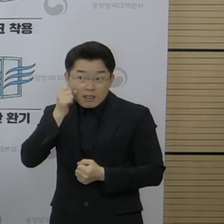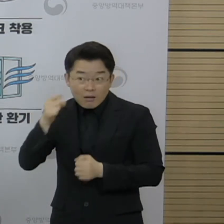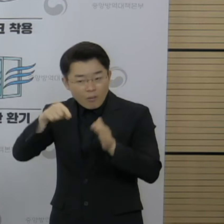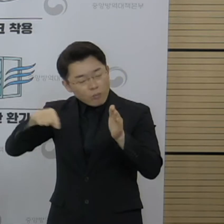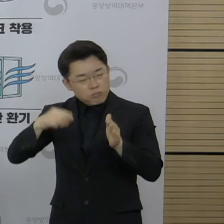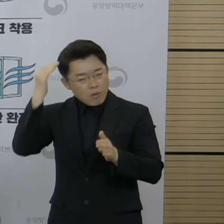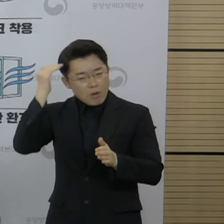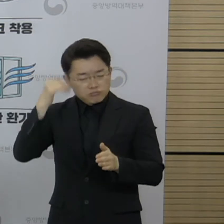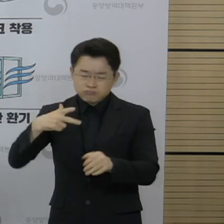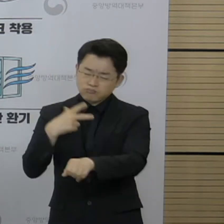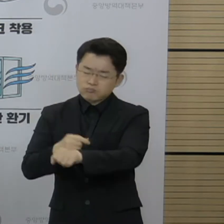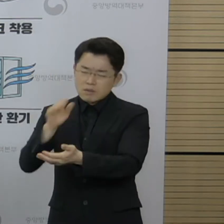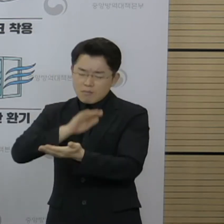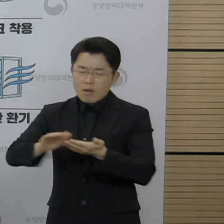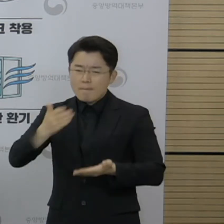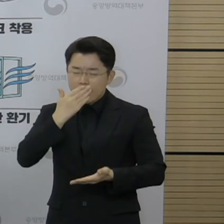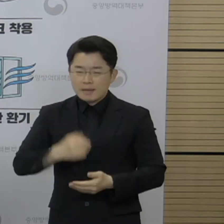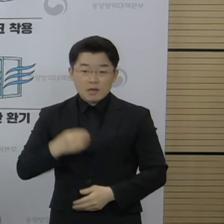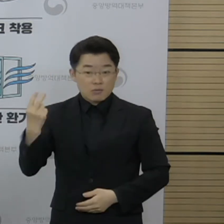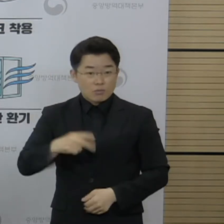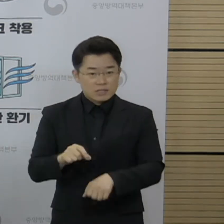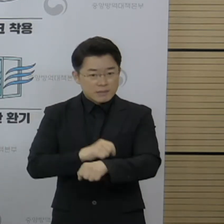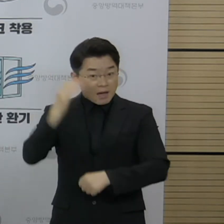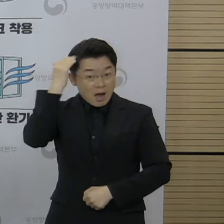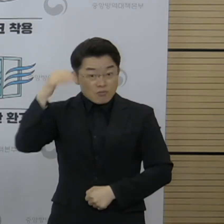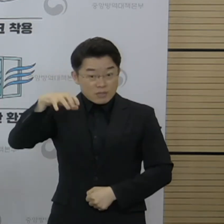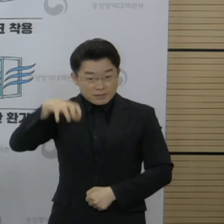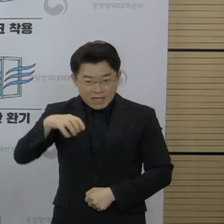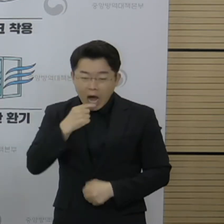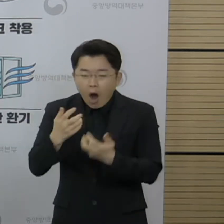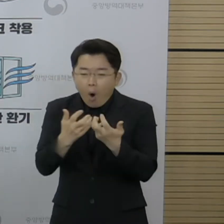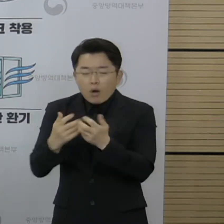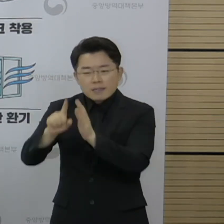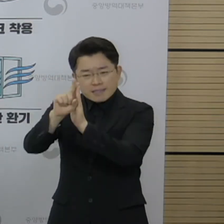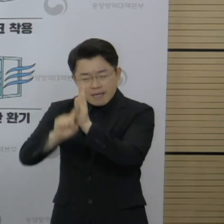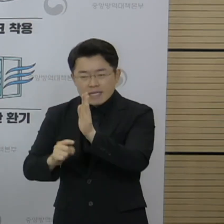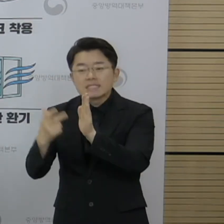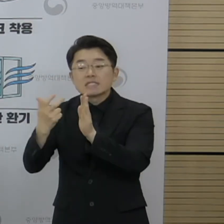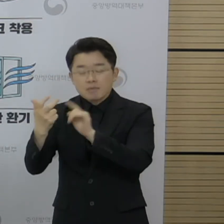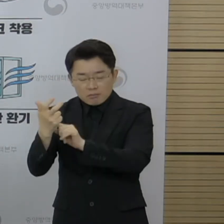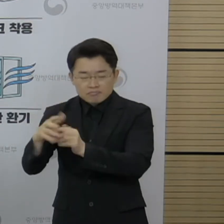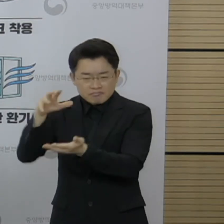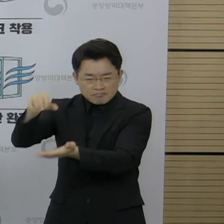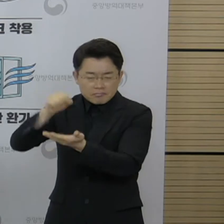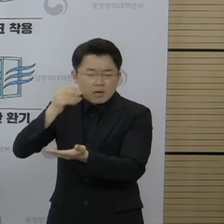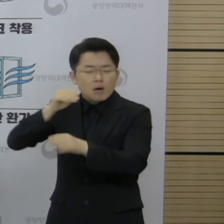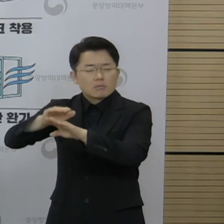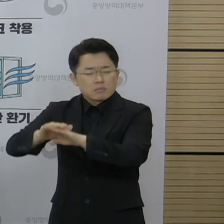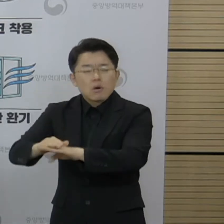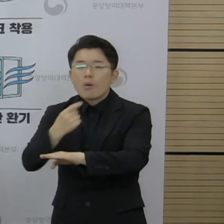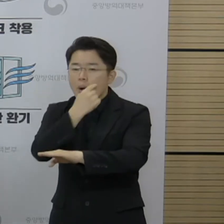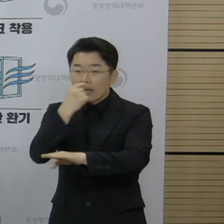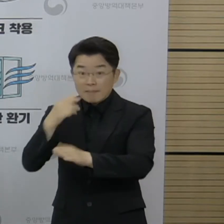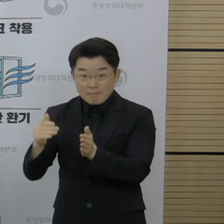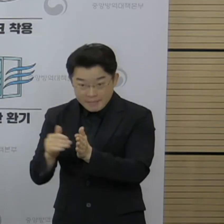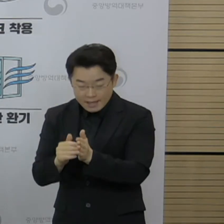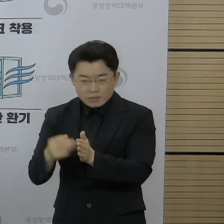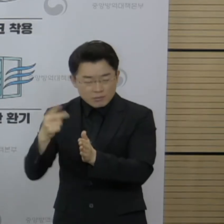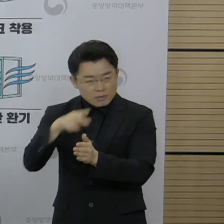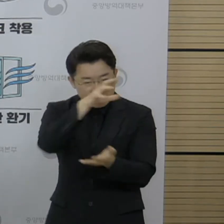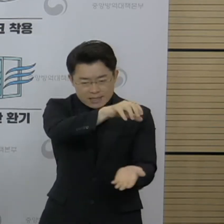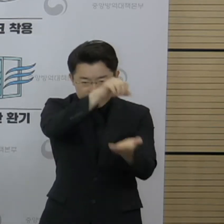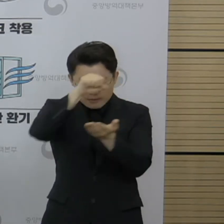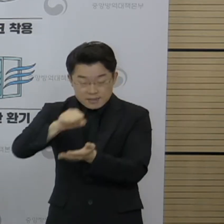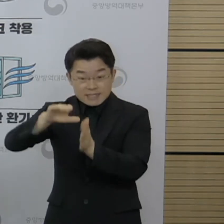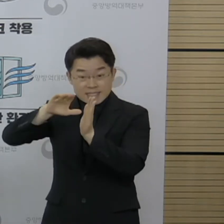70도에서 콜드체인을 유지해서 백신이 보관됐다는 것들을 확인을 했고 또 유통 과정에서도 그런